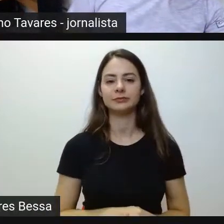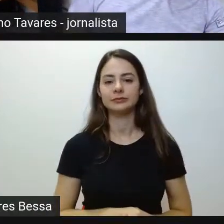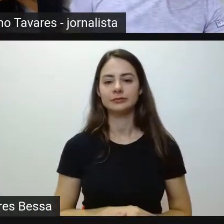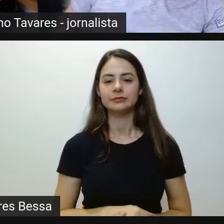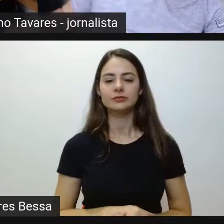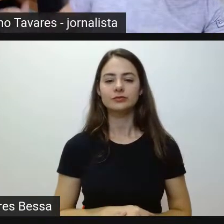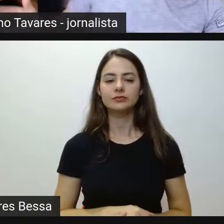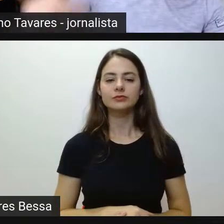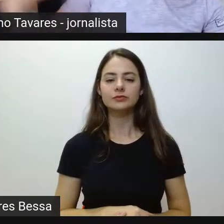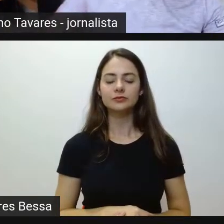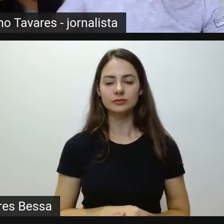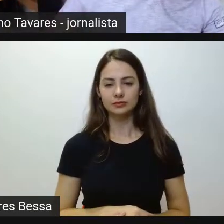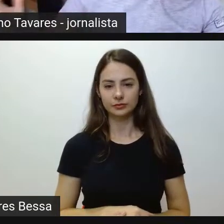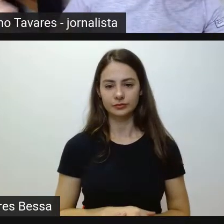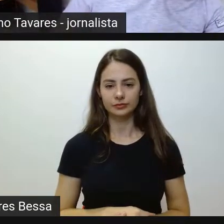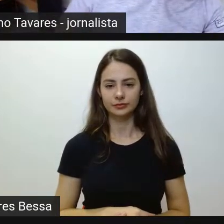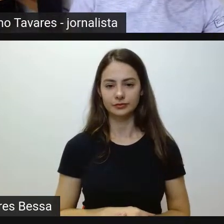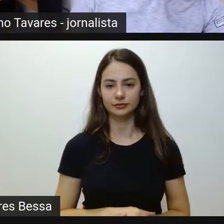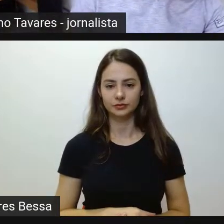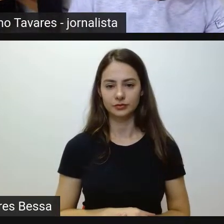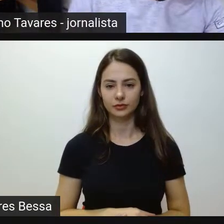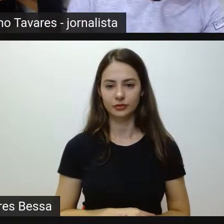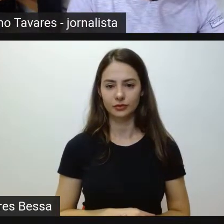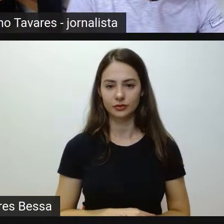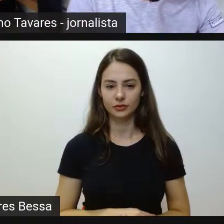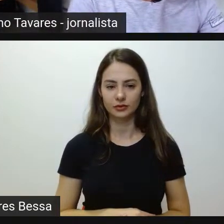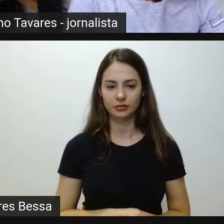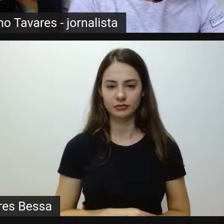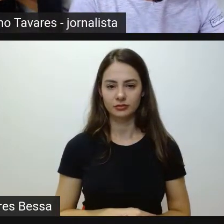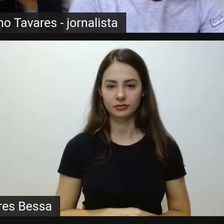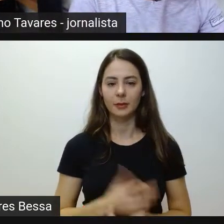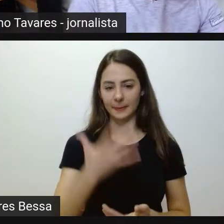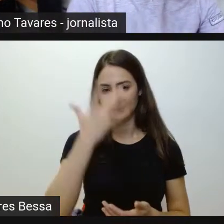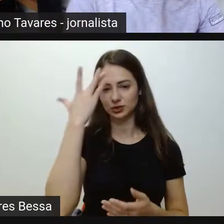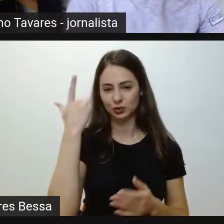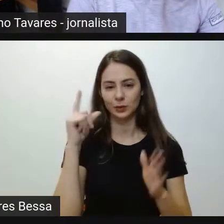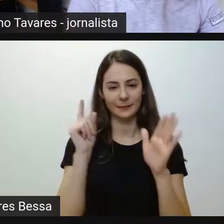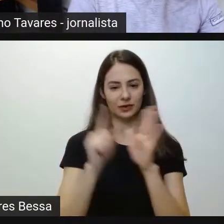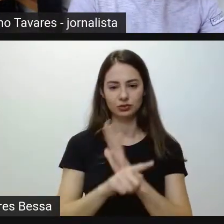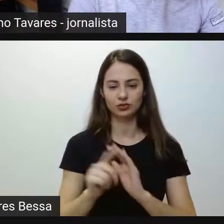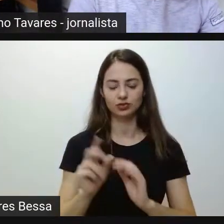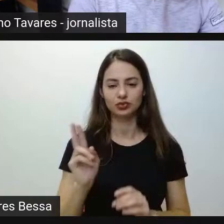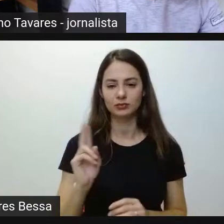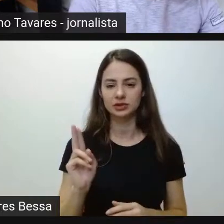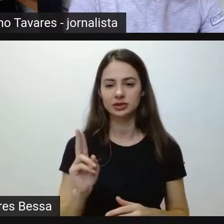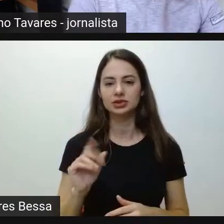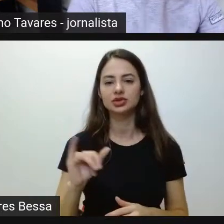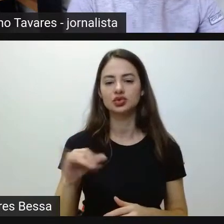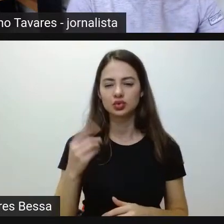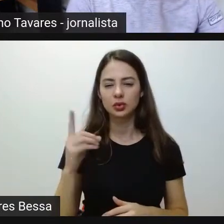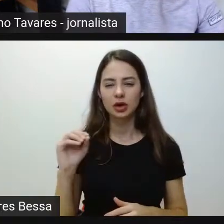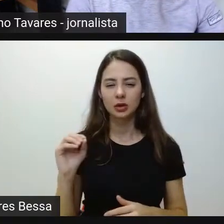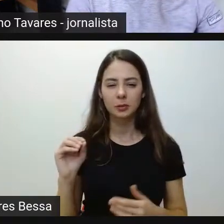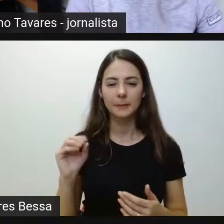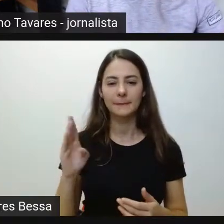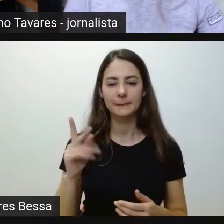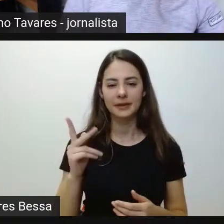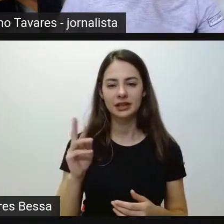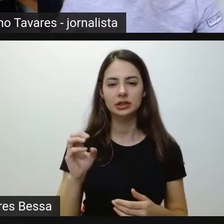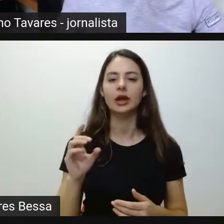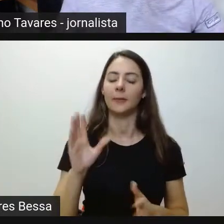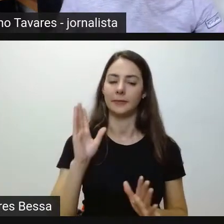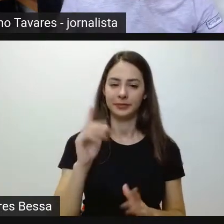Está contemplado. A BIC ou BIC, não sei, alguém perguntou. Enfim, João Pedro também fez perguntas. Sabrina, para